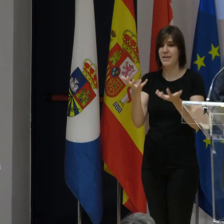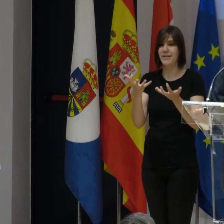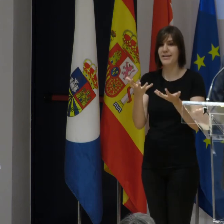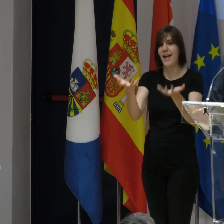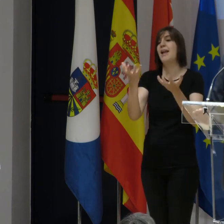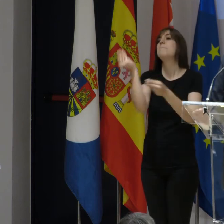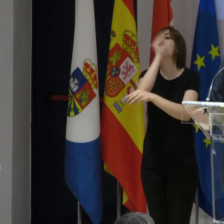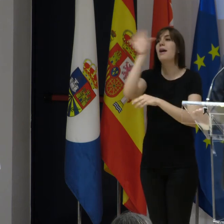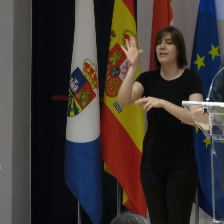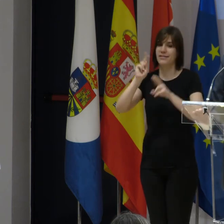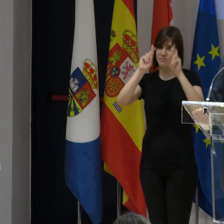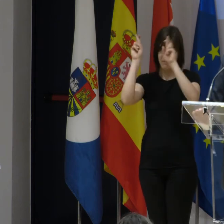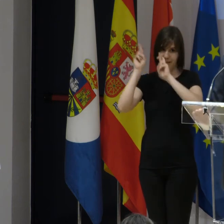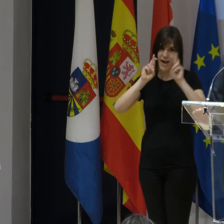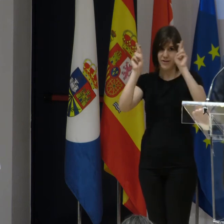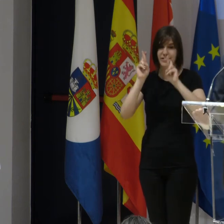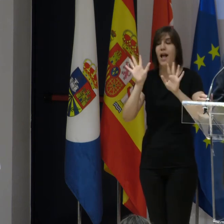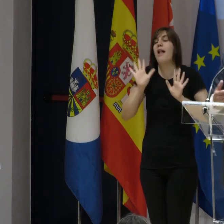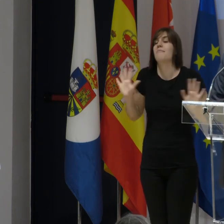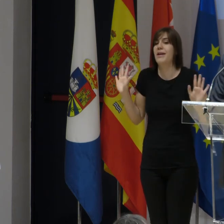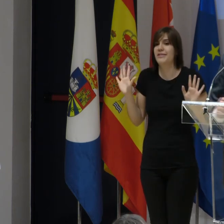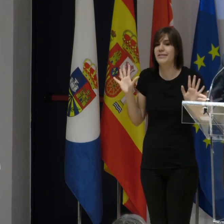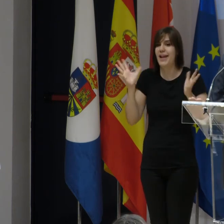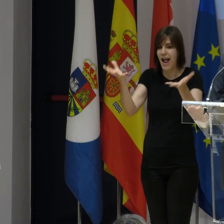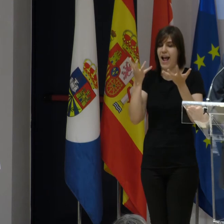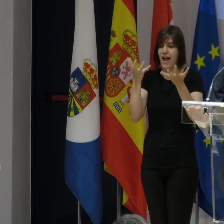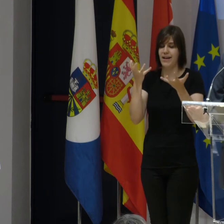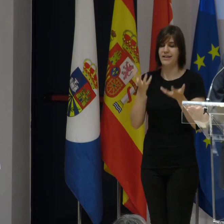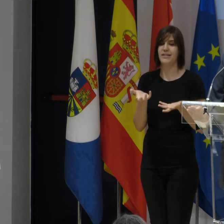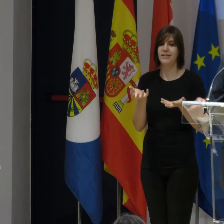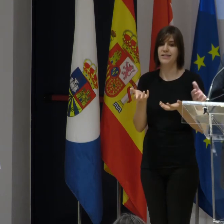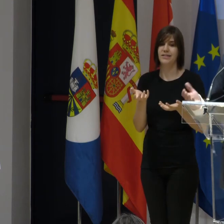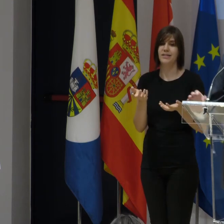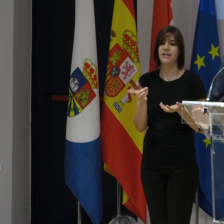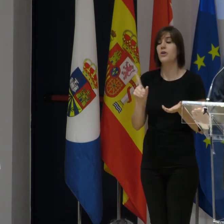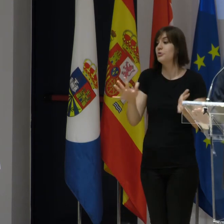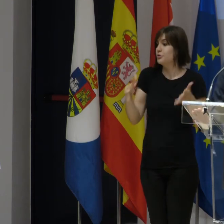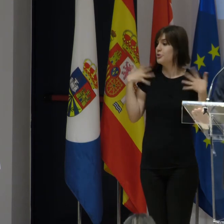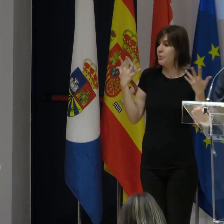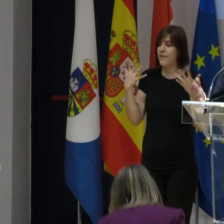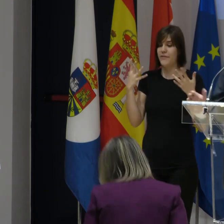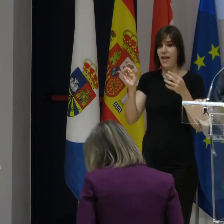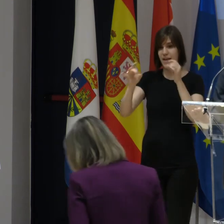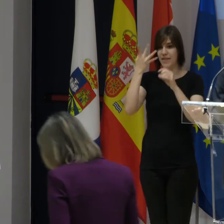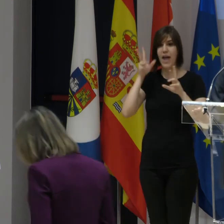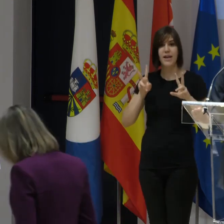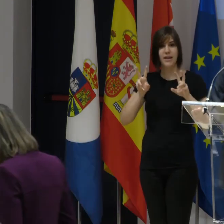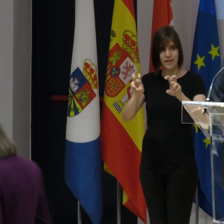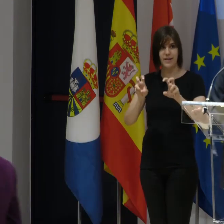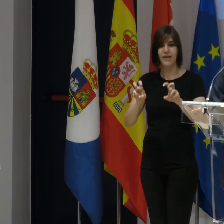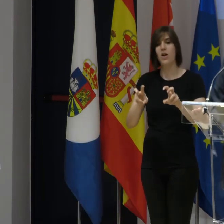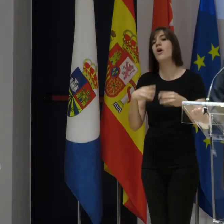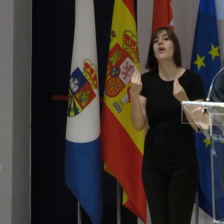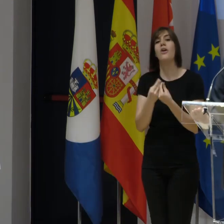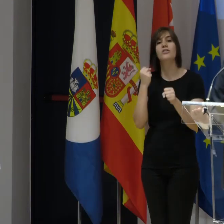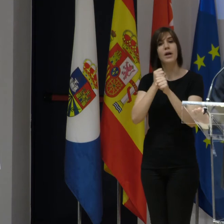gane el mejor, pues espero que al menos el que gane el premio nos sorprenda con su iniciativa, nos sorprenda con el